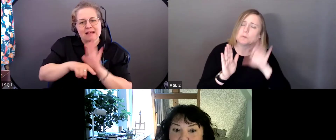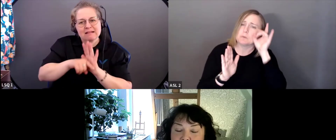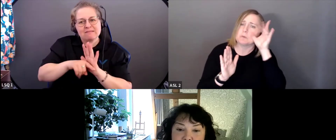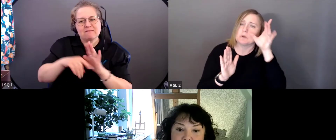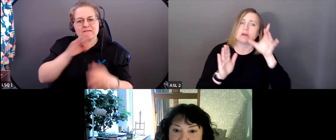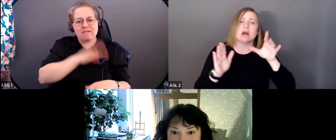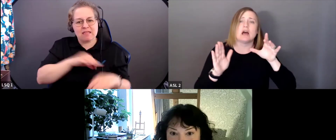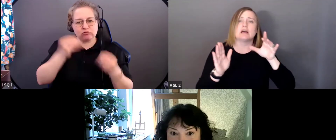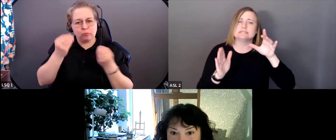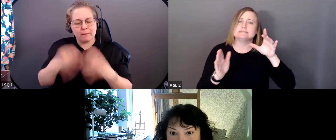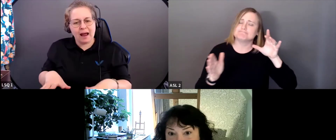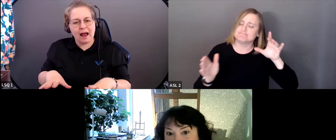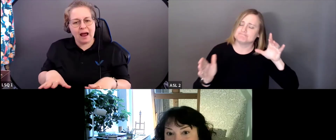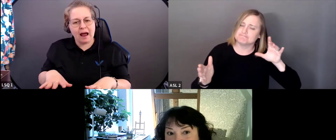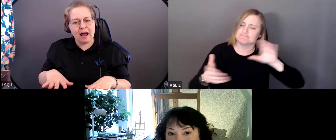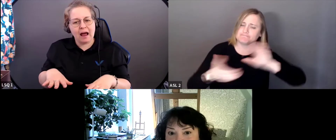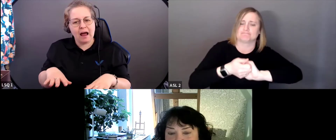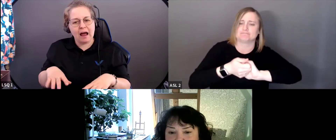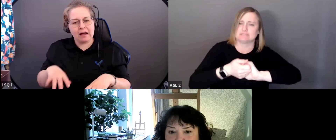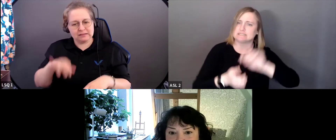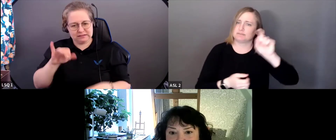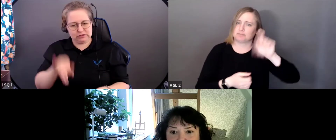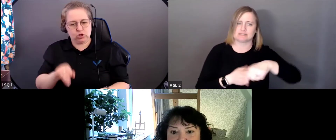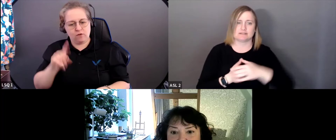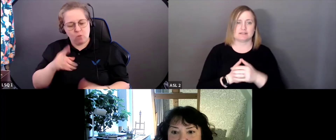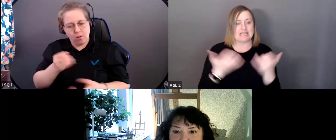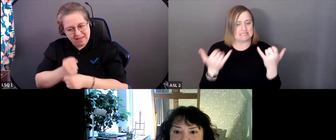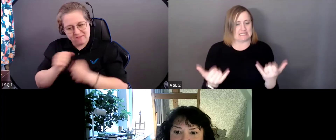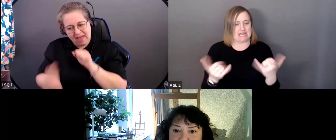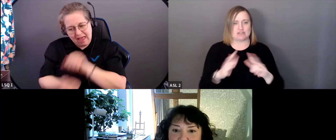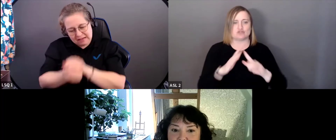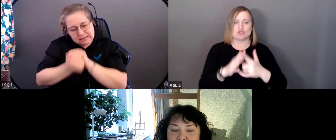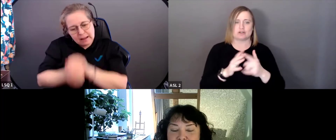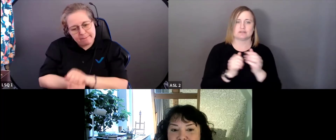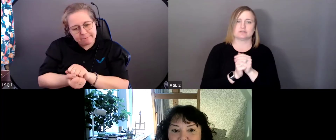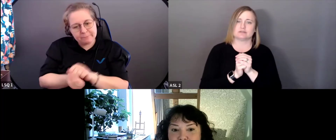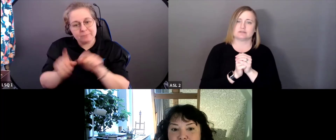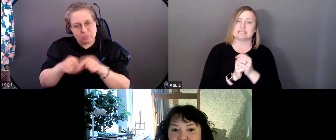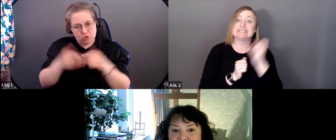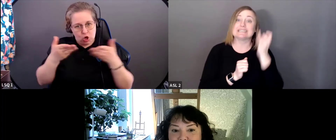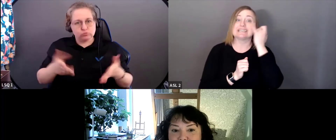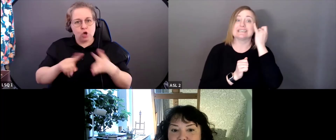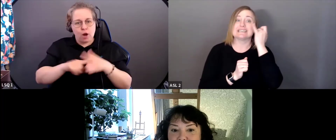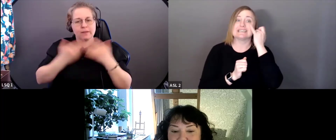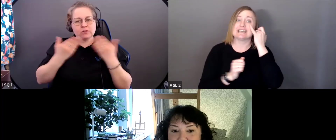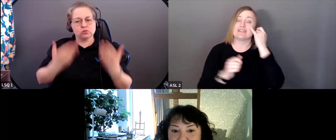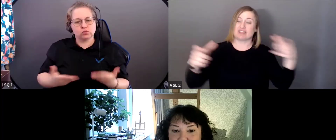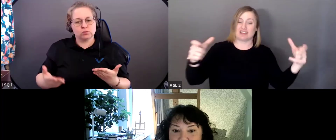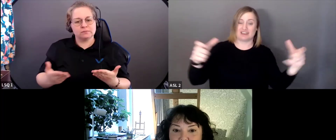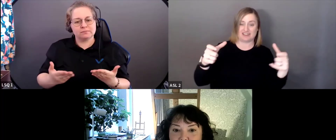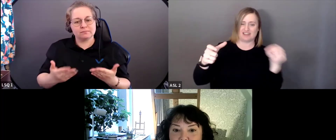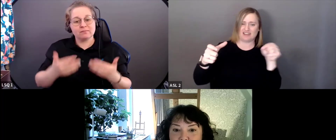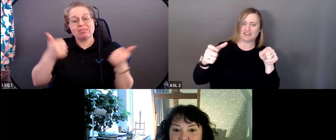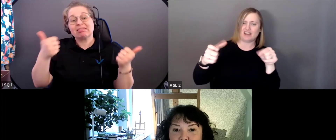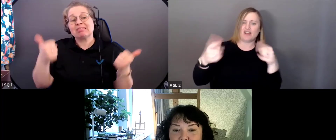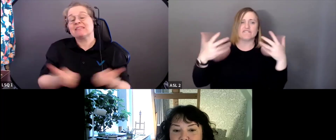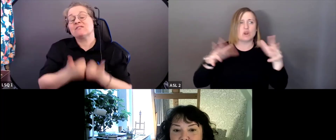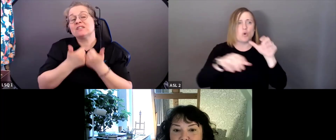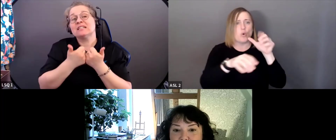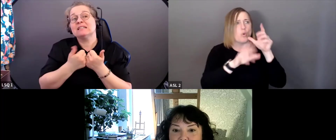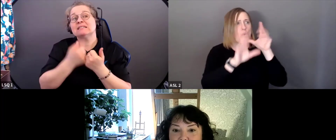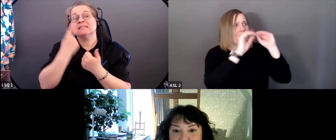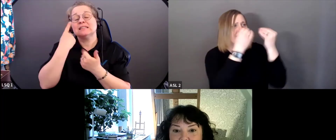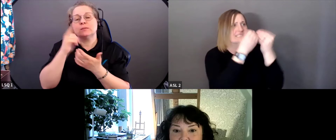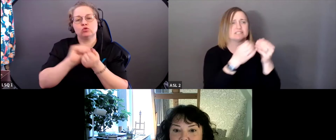sociales. C'est ainsi que nous commençons aujourd'hui. Le défi, c'est de changer la façon de penser